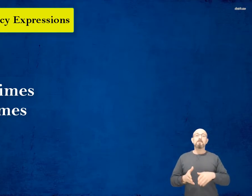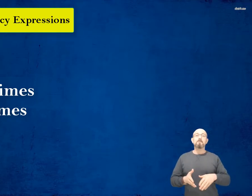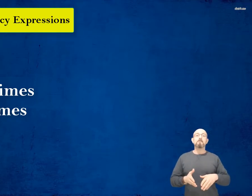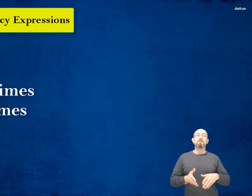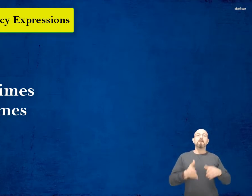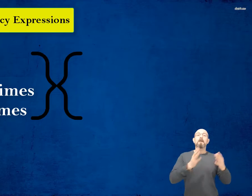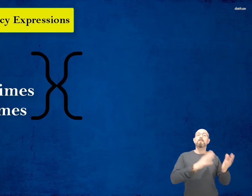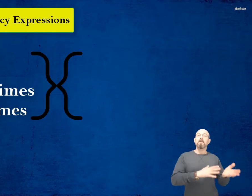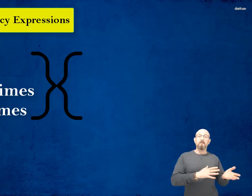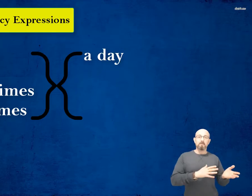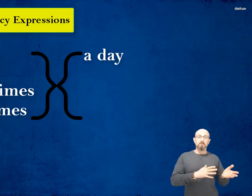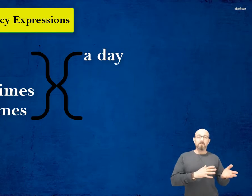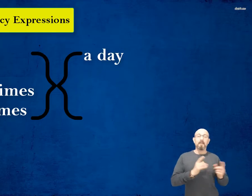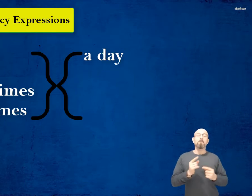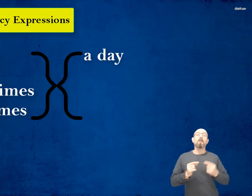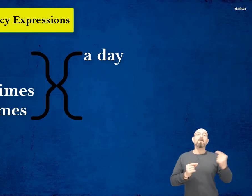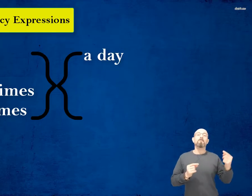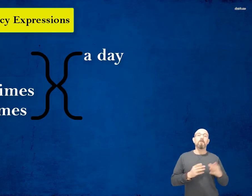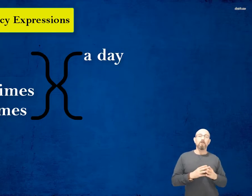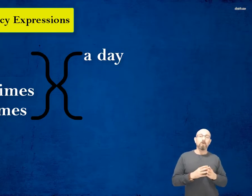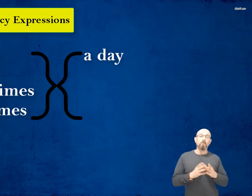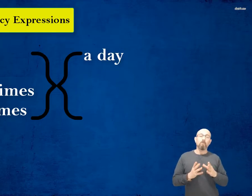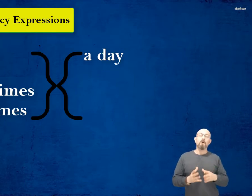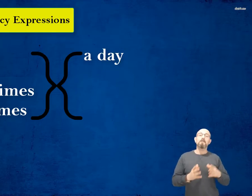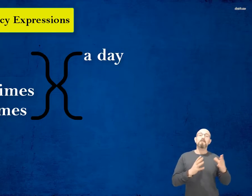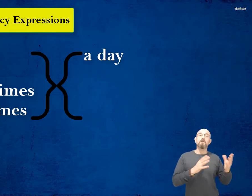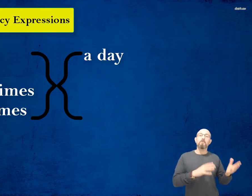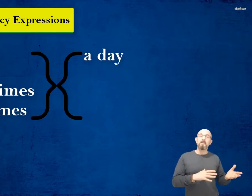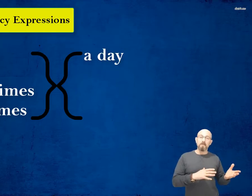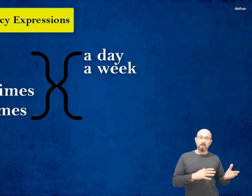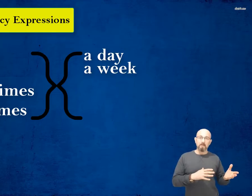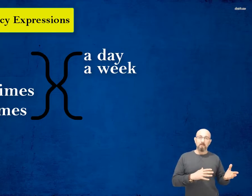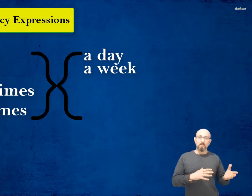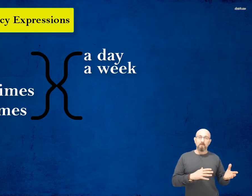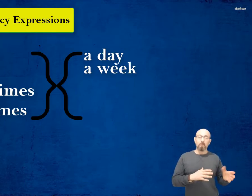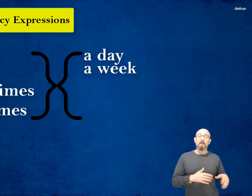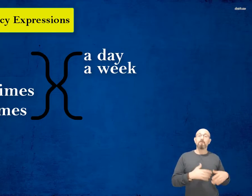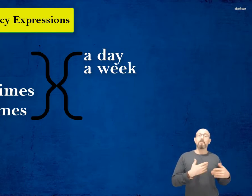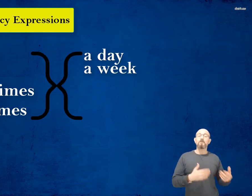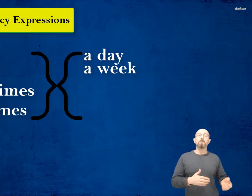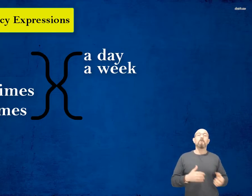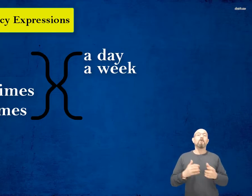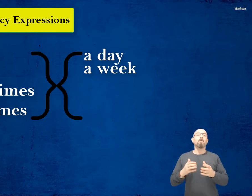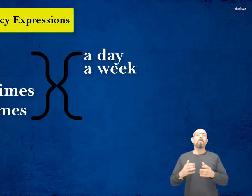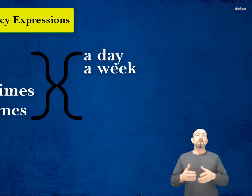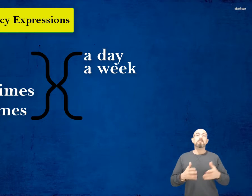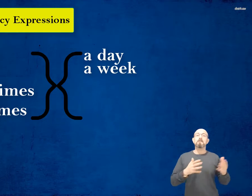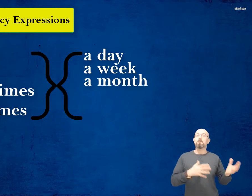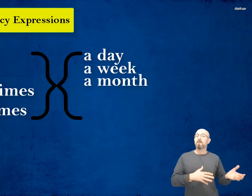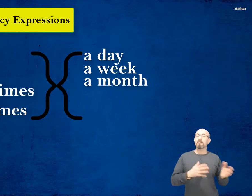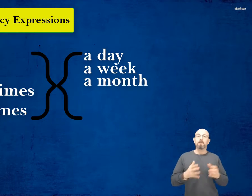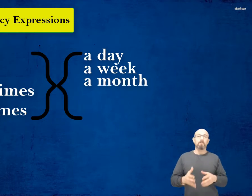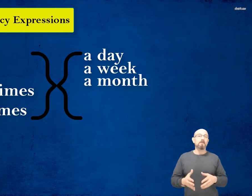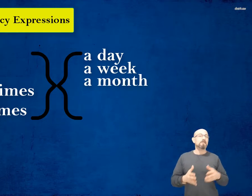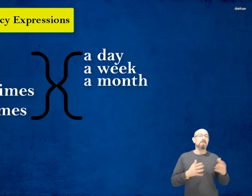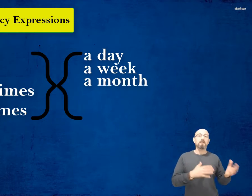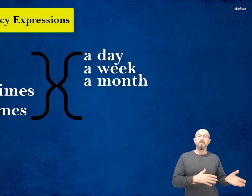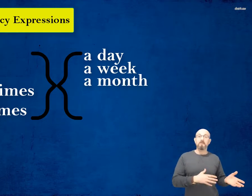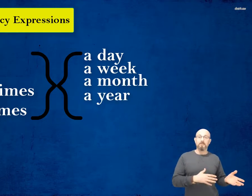a day يعني مرة في اليوم once a week مرة في الأسبوع once a month once a year